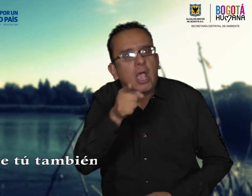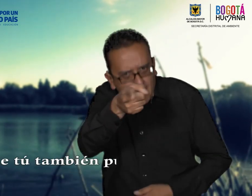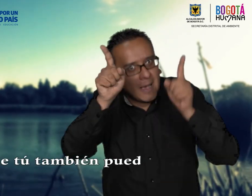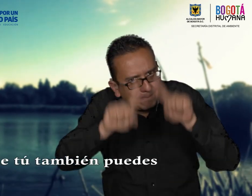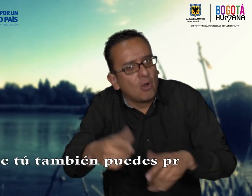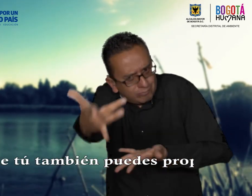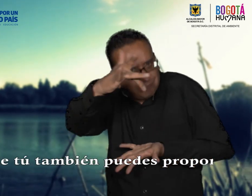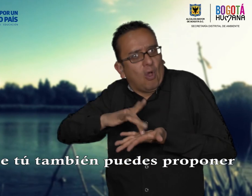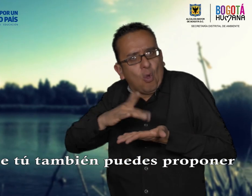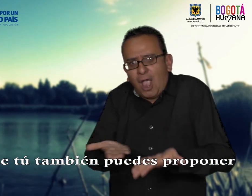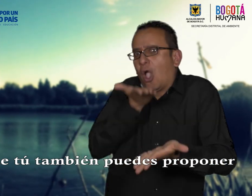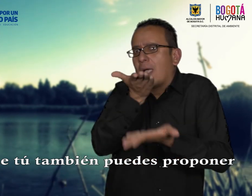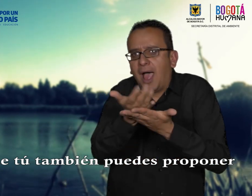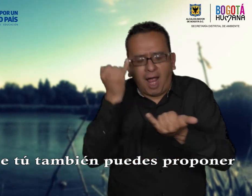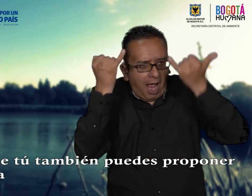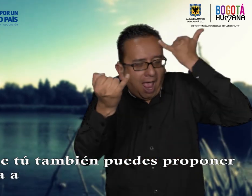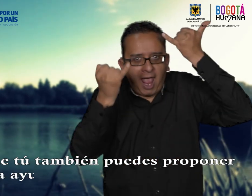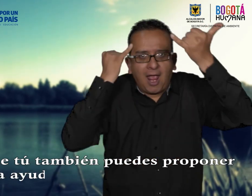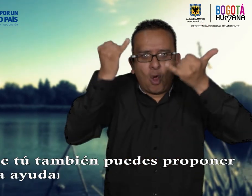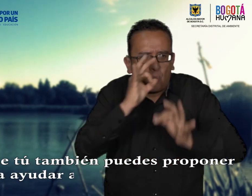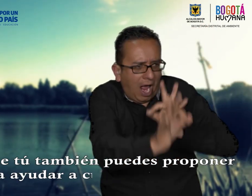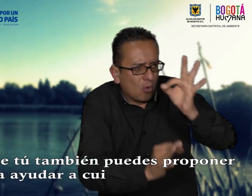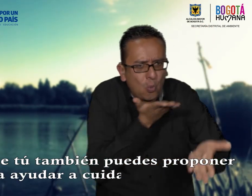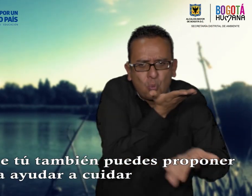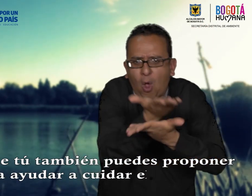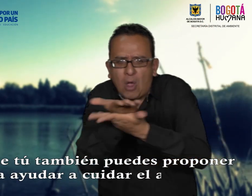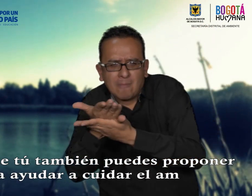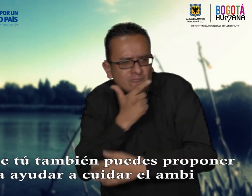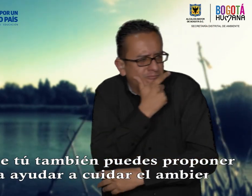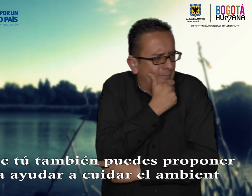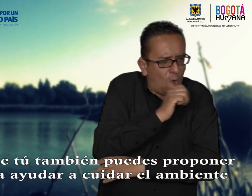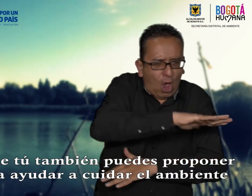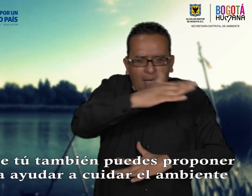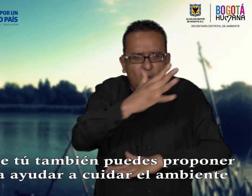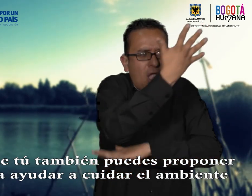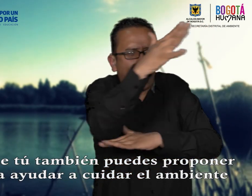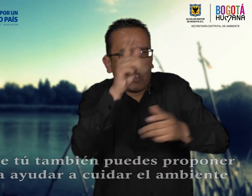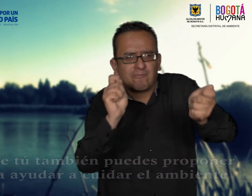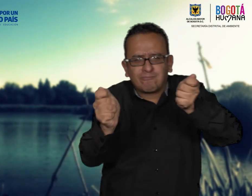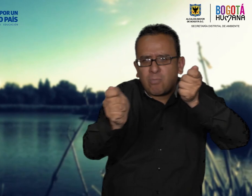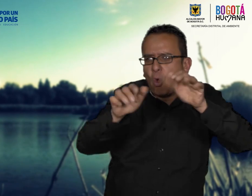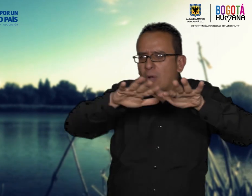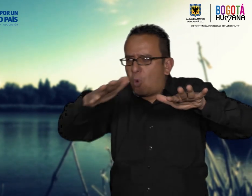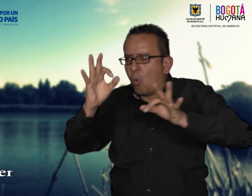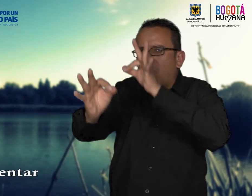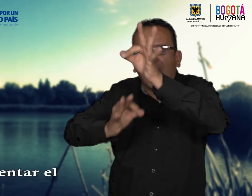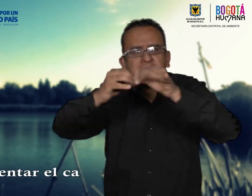¿Sabías que tú también puedes proponer ideas para ayudar a cuidar el ambiente y enfrentar el cambio climático?